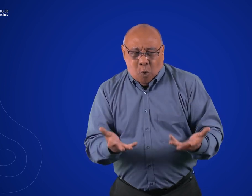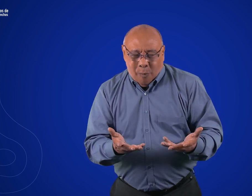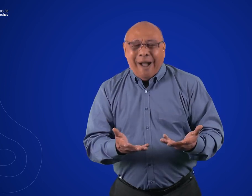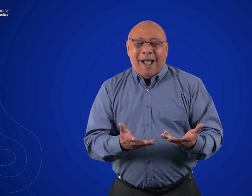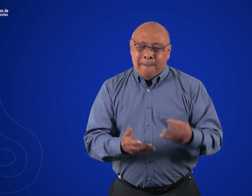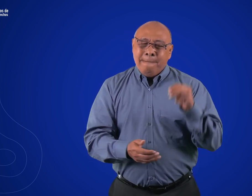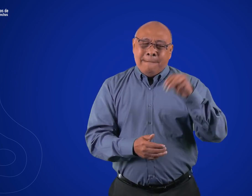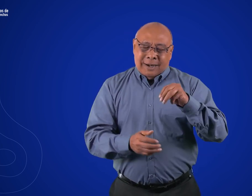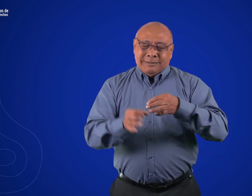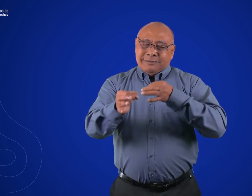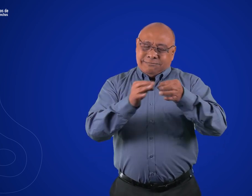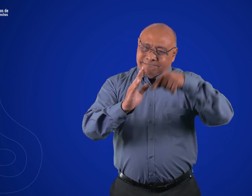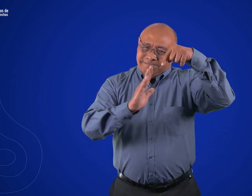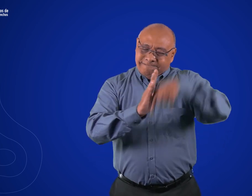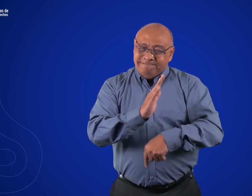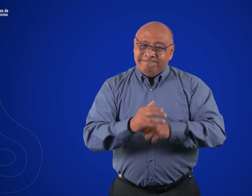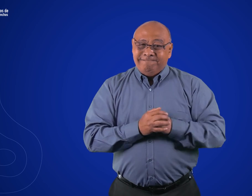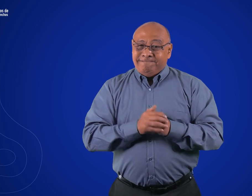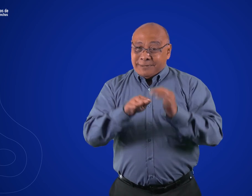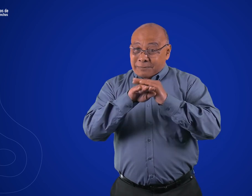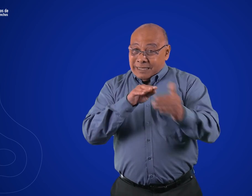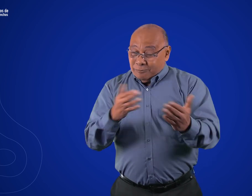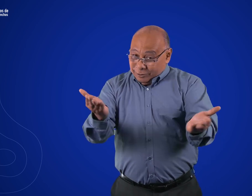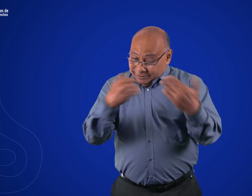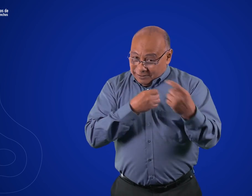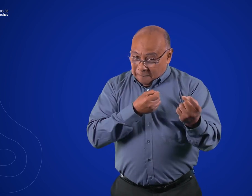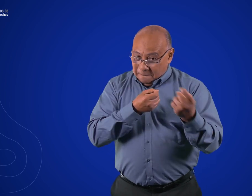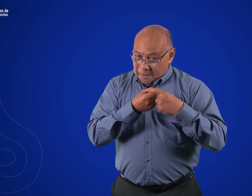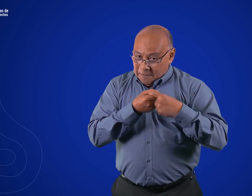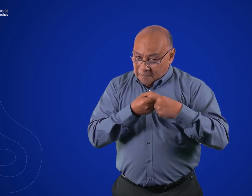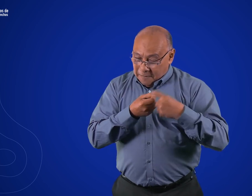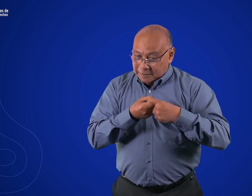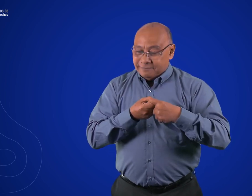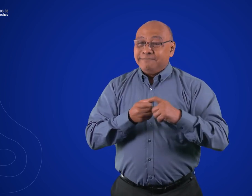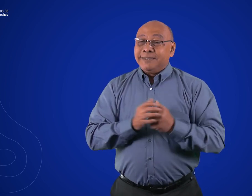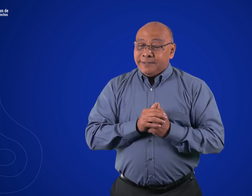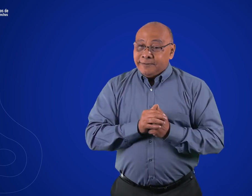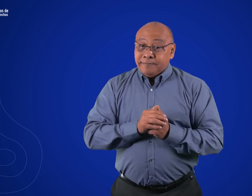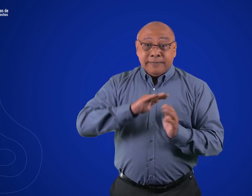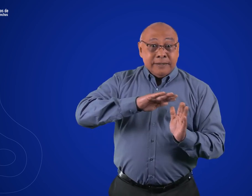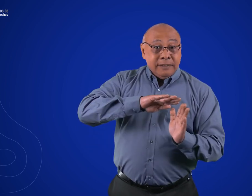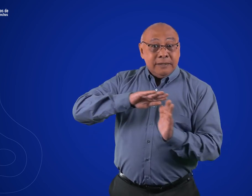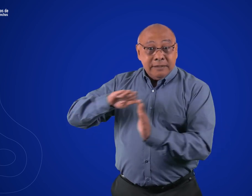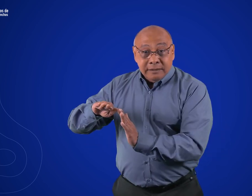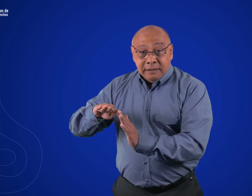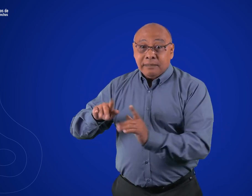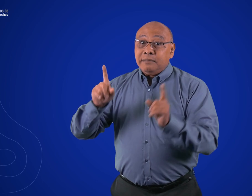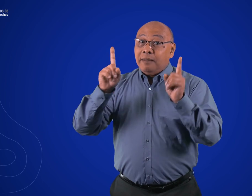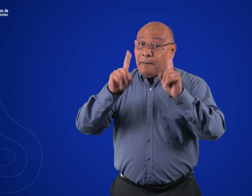aplicación o qué proceso sigue? El martes lo explicaremos a profundidad, así que están invitados a registrarse.